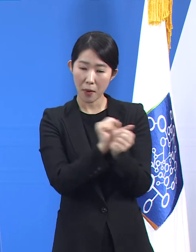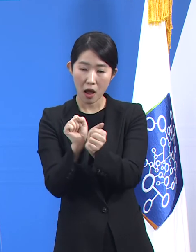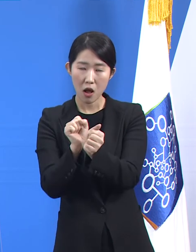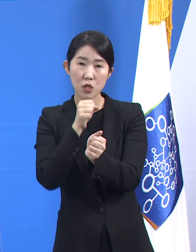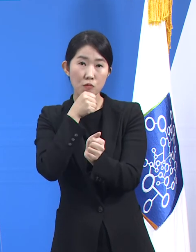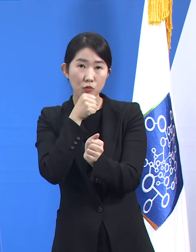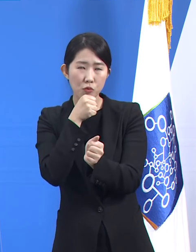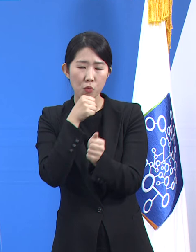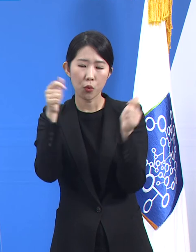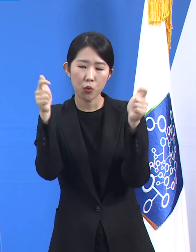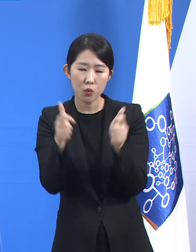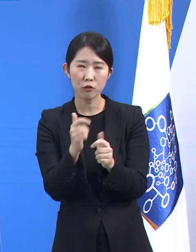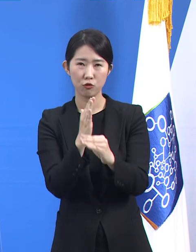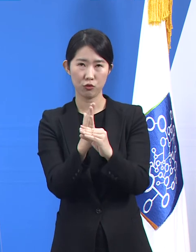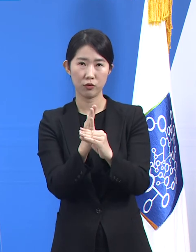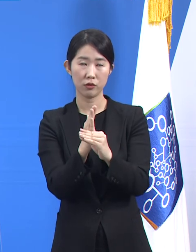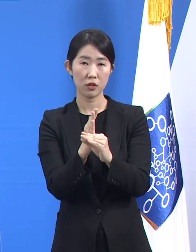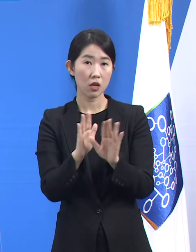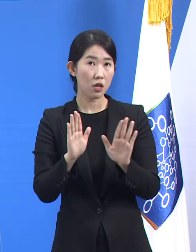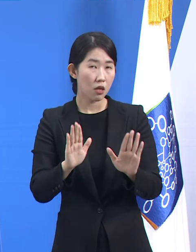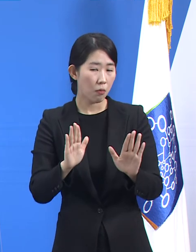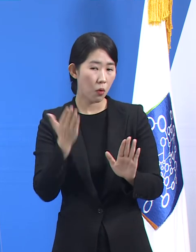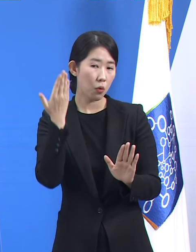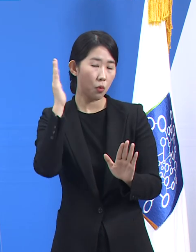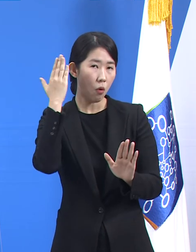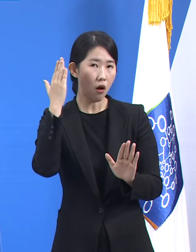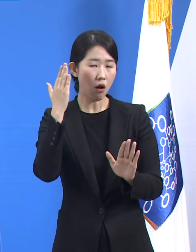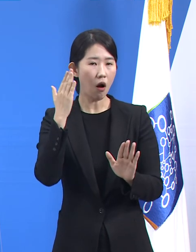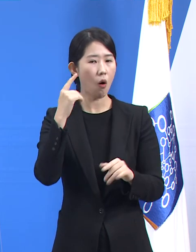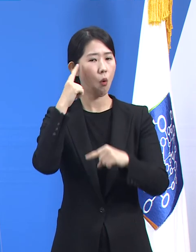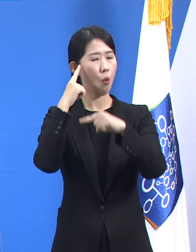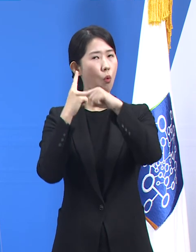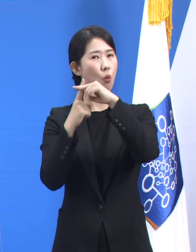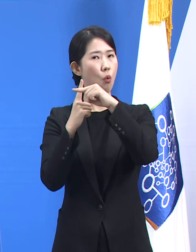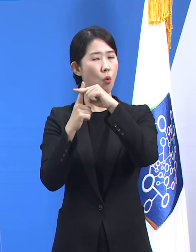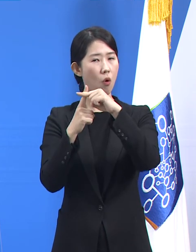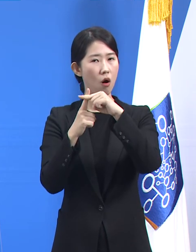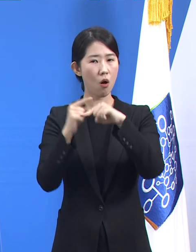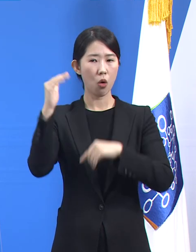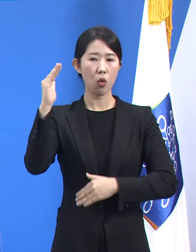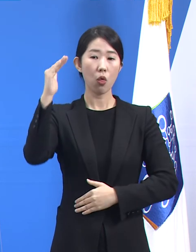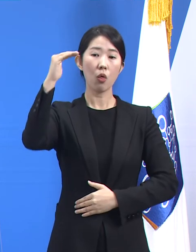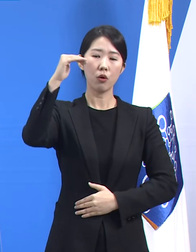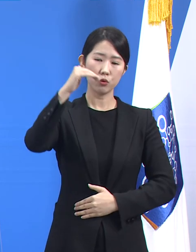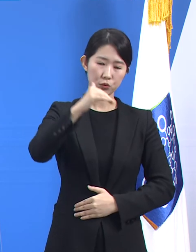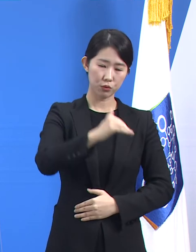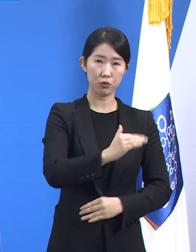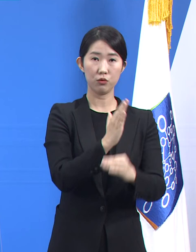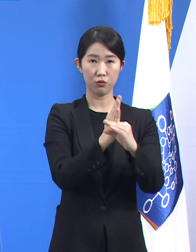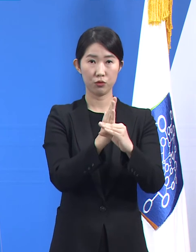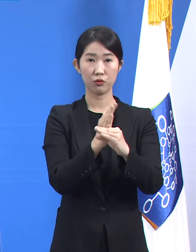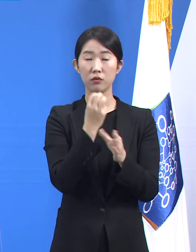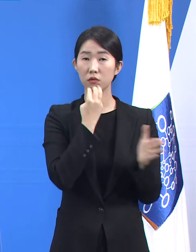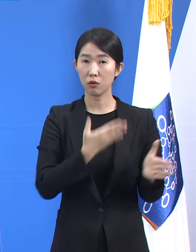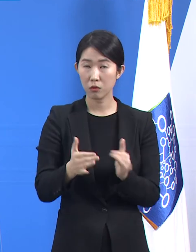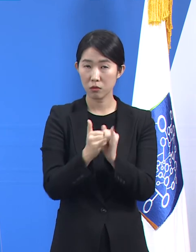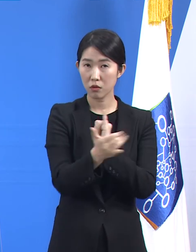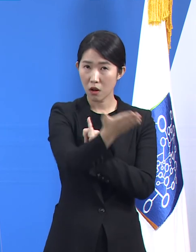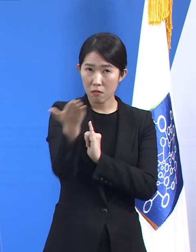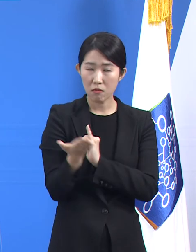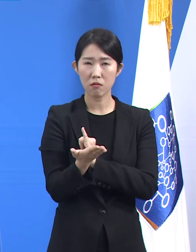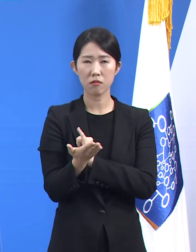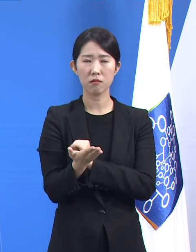들어 일부 긍정적인 지표들이 집계되고 있습니다. 도민 여러분들께서 생활 속